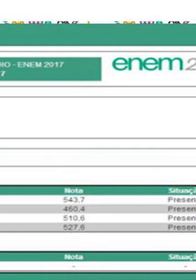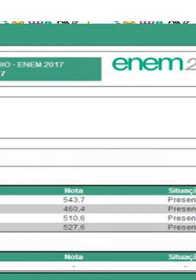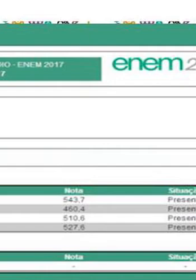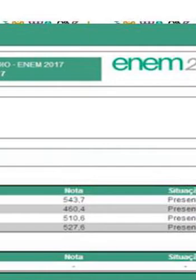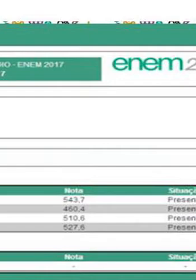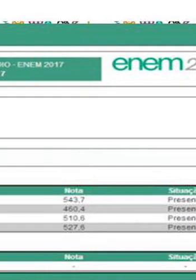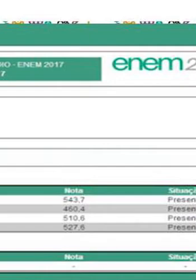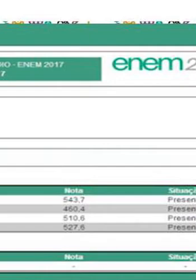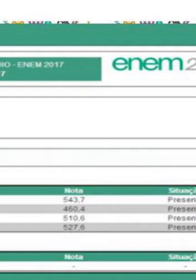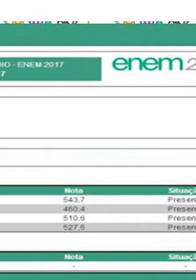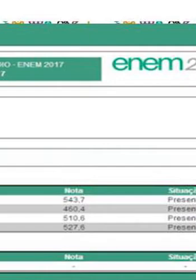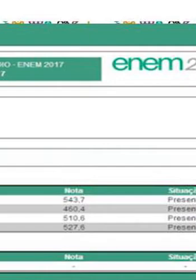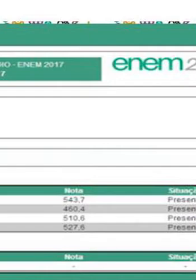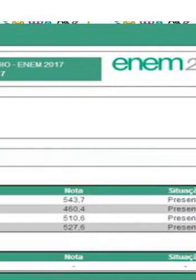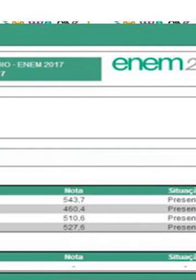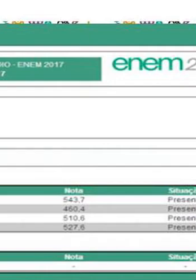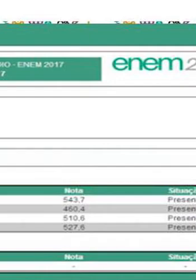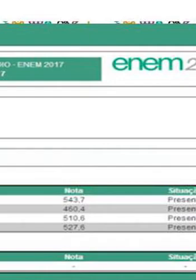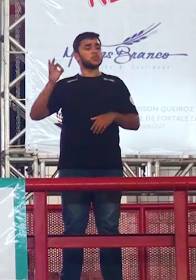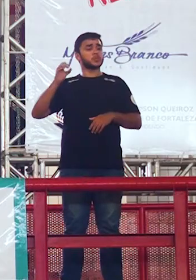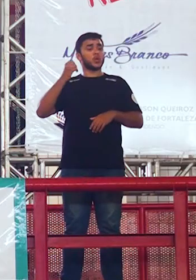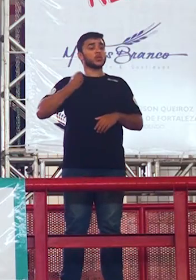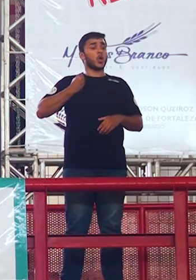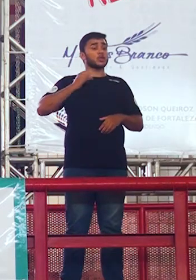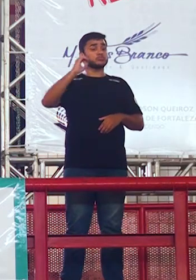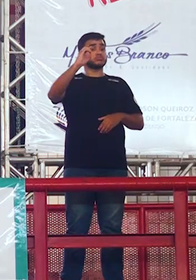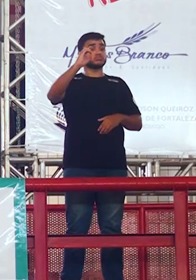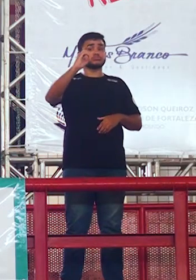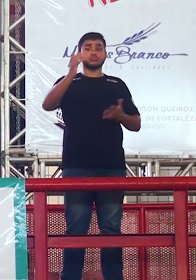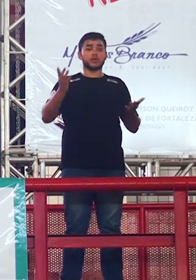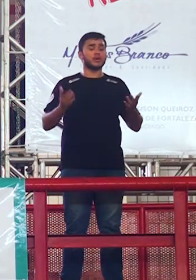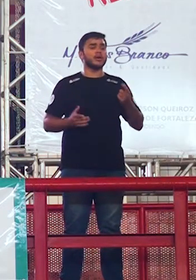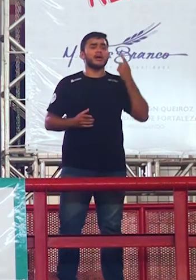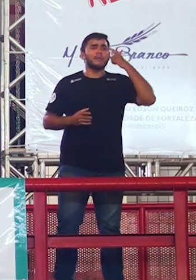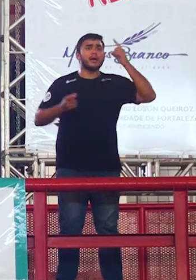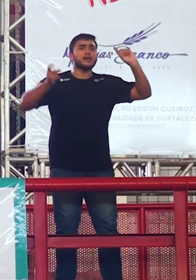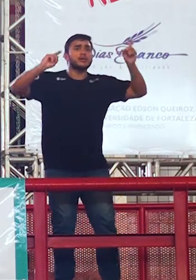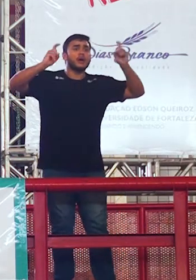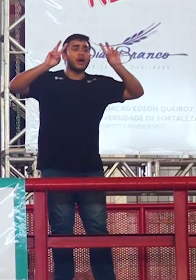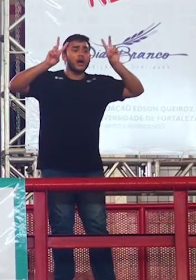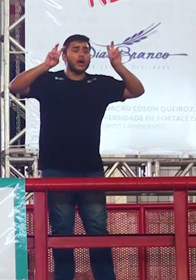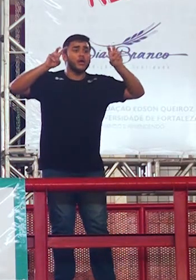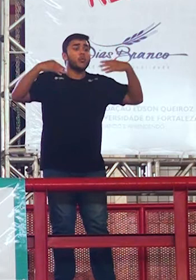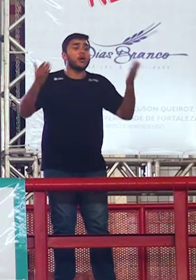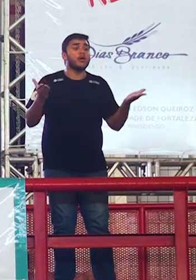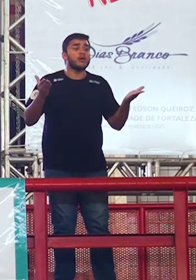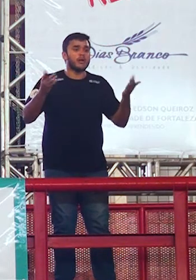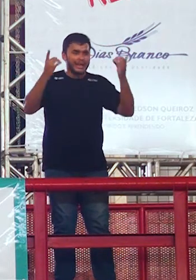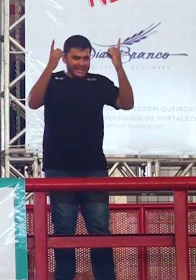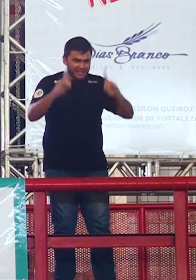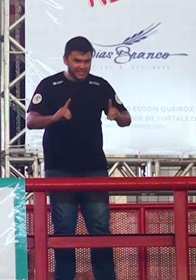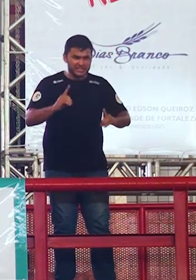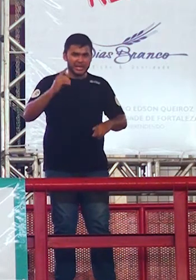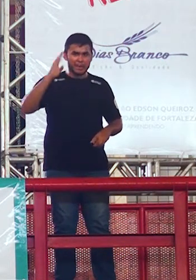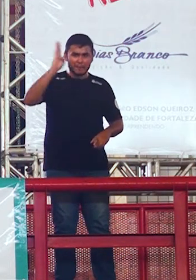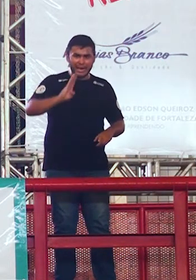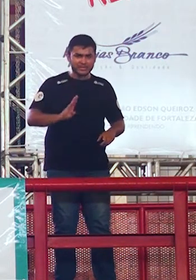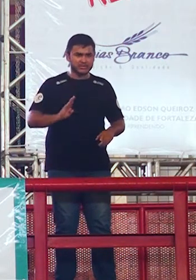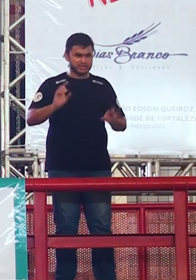você discutiu o que meu amigo você discutiu isso aí a situação do deficiente no Brasil